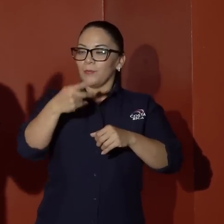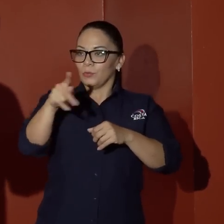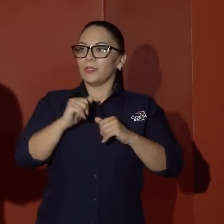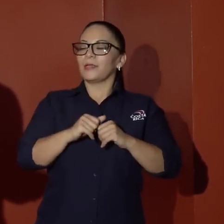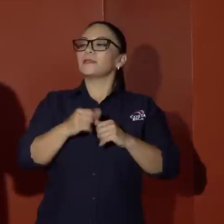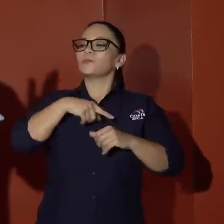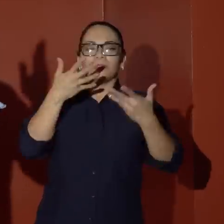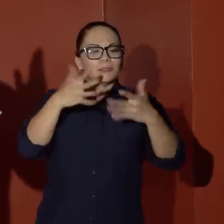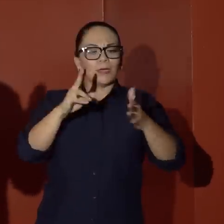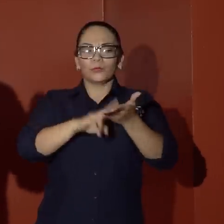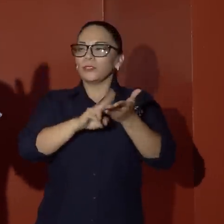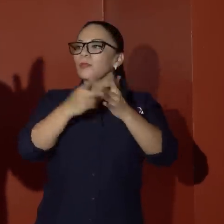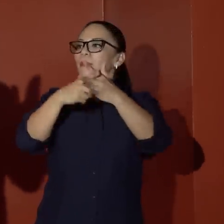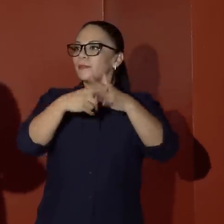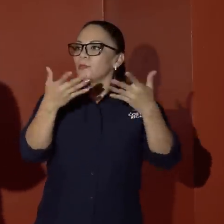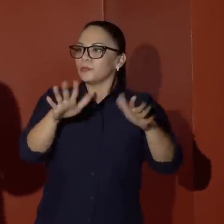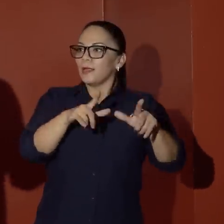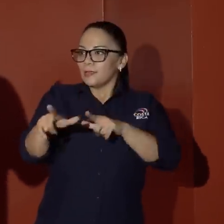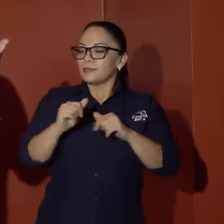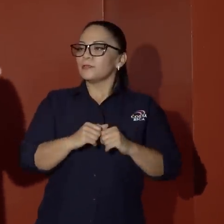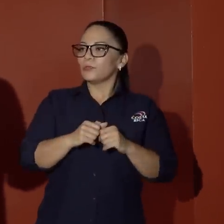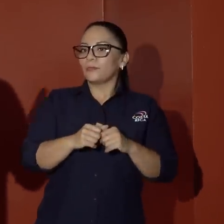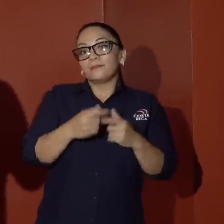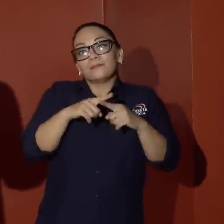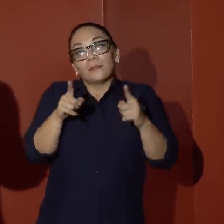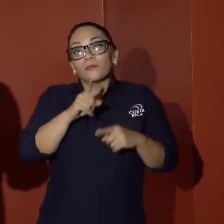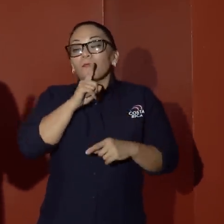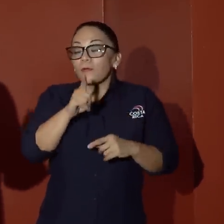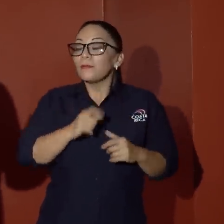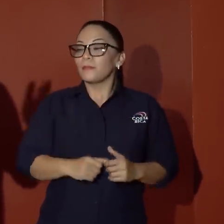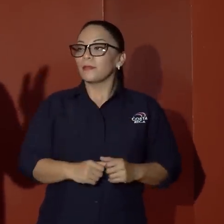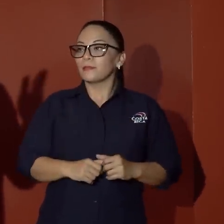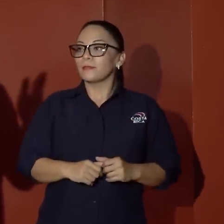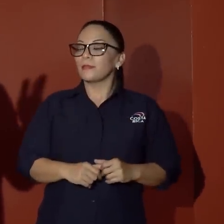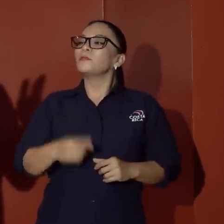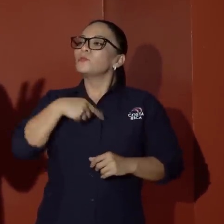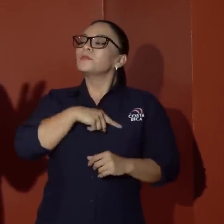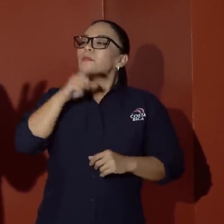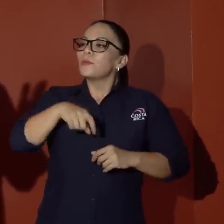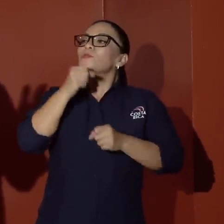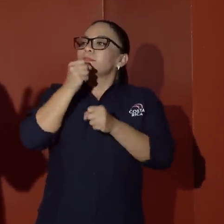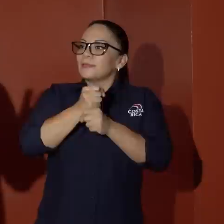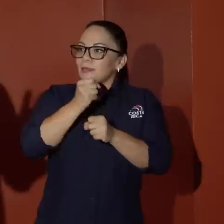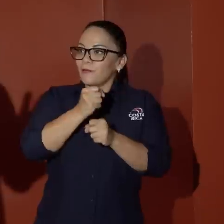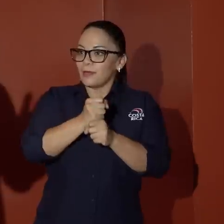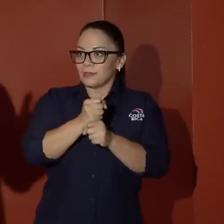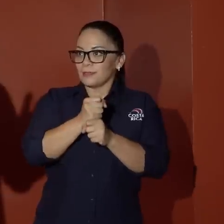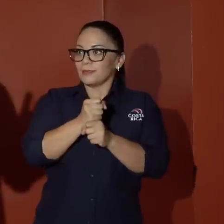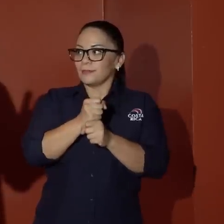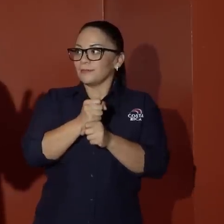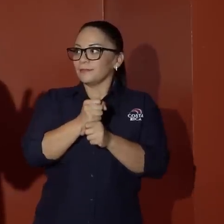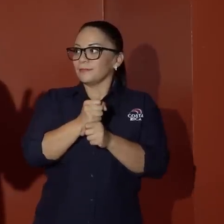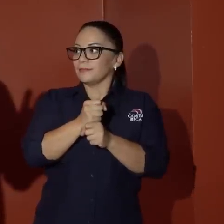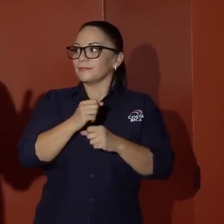tenemos los contratos de mantenimiento, etc. Pero la verdad es que tenemos que trabajar en